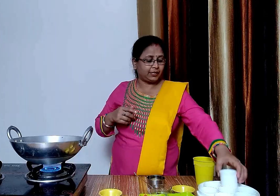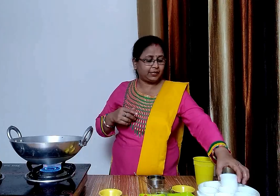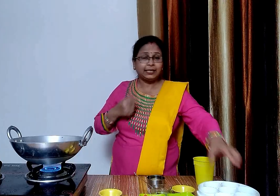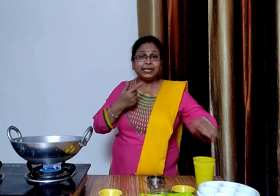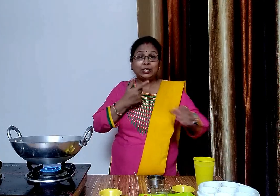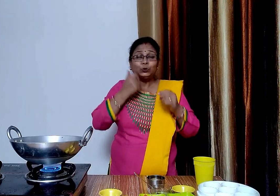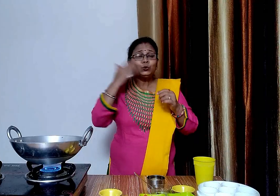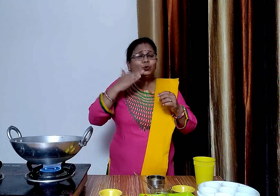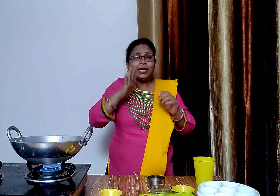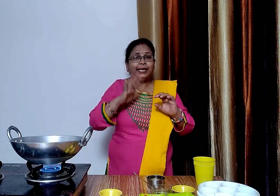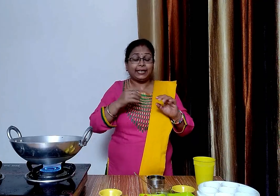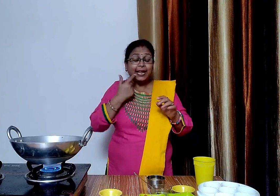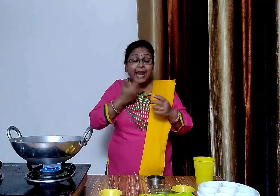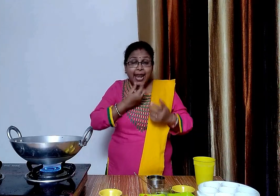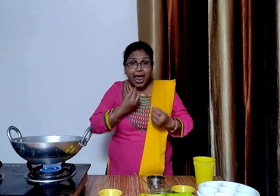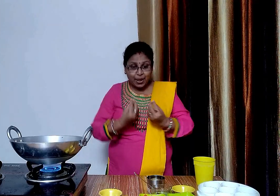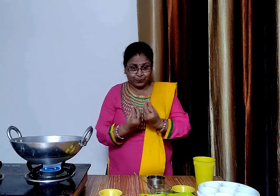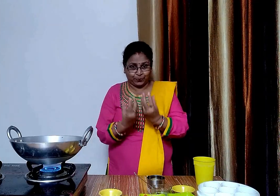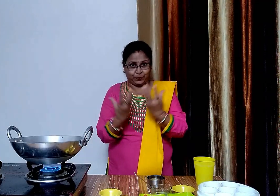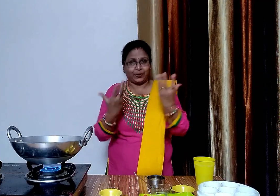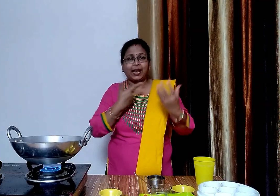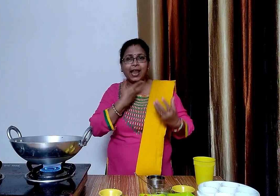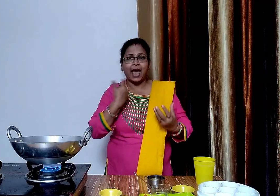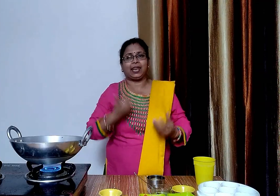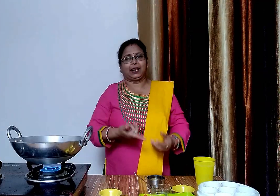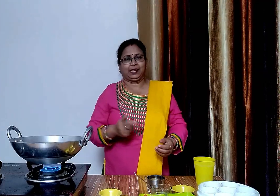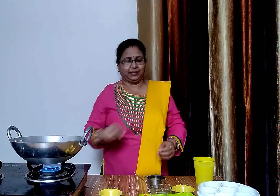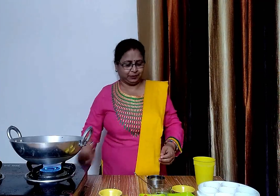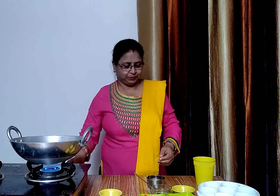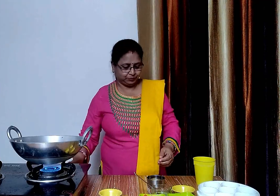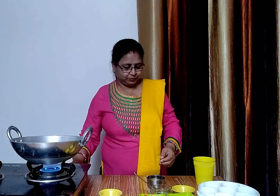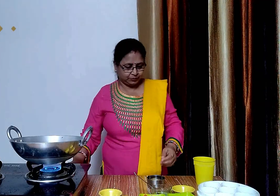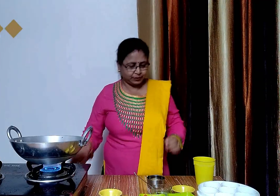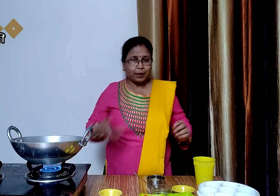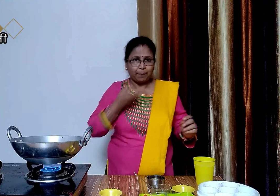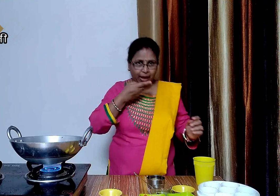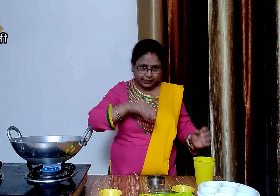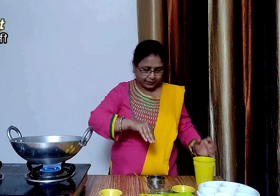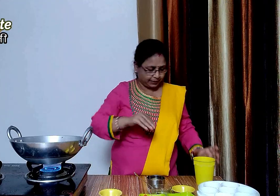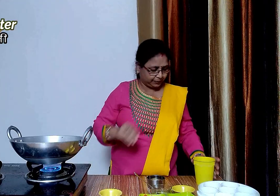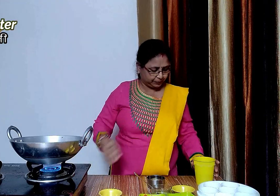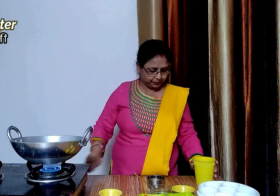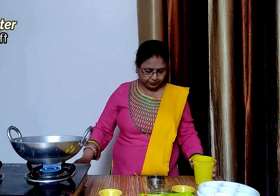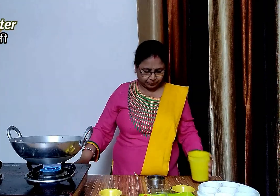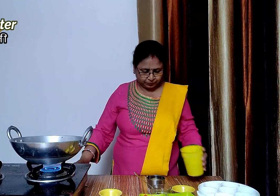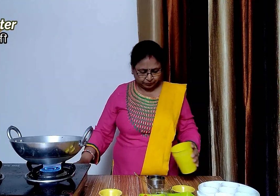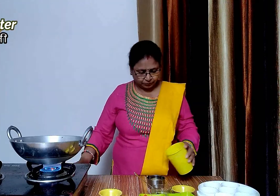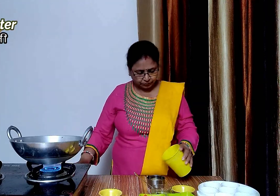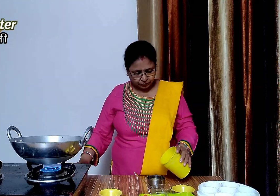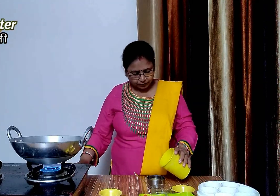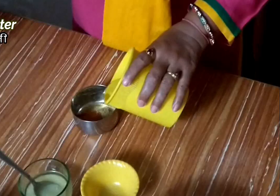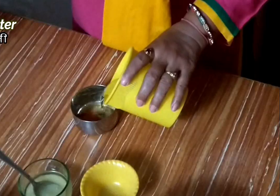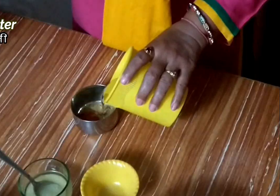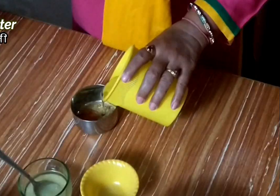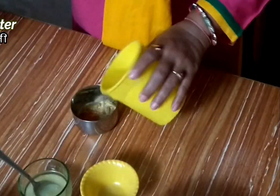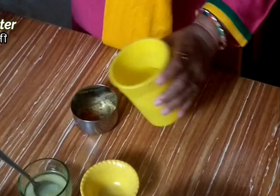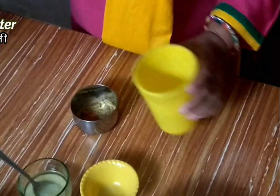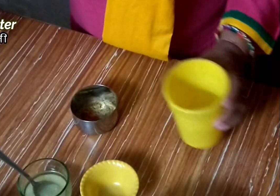यह सिर्फ कलर के लिए होती है इसमें कोई तीखा पन नहीं होता है थोड़ा सा पानी डाल कर